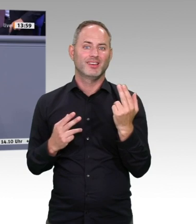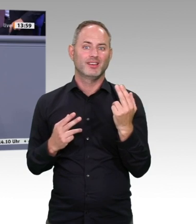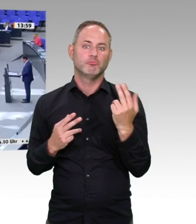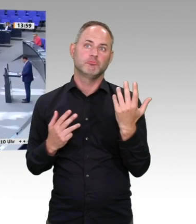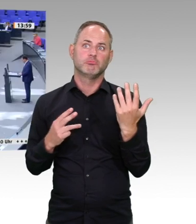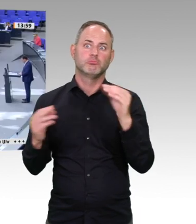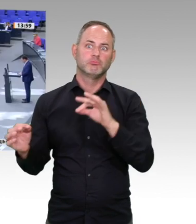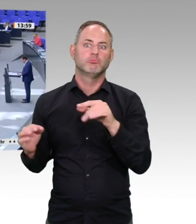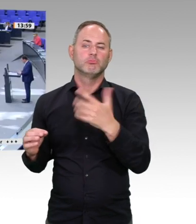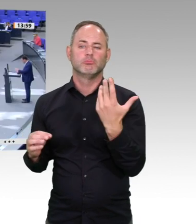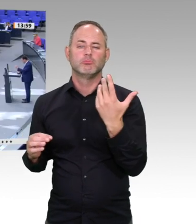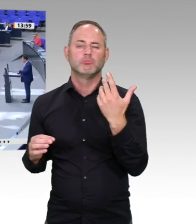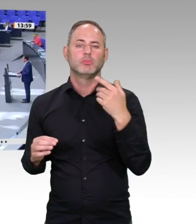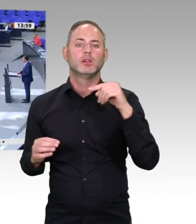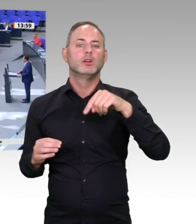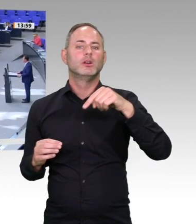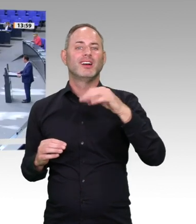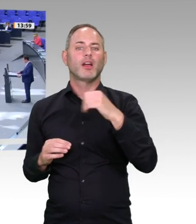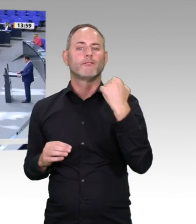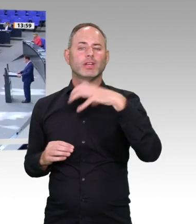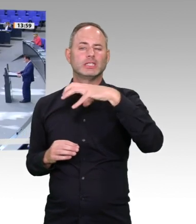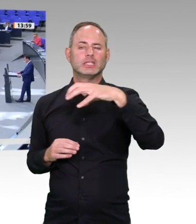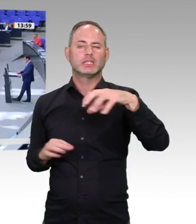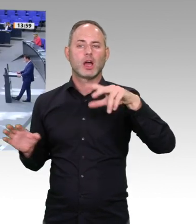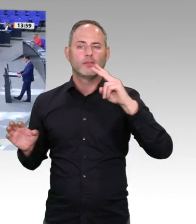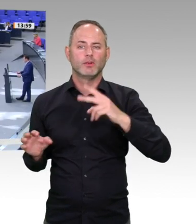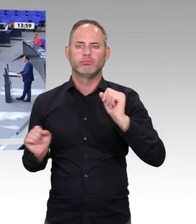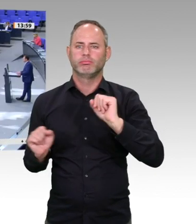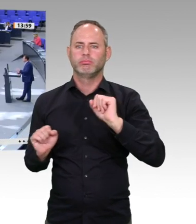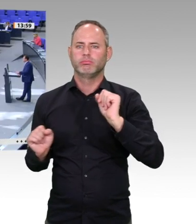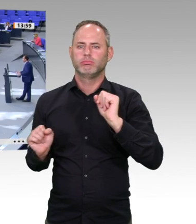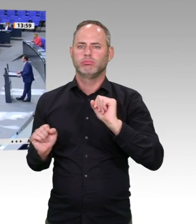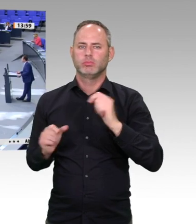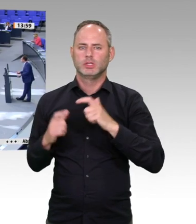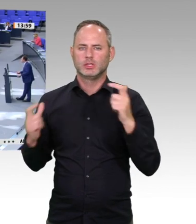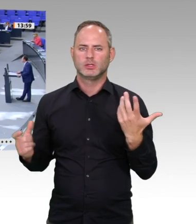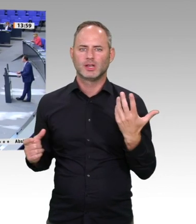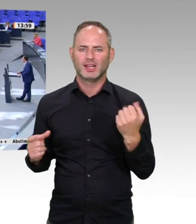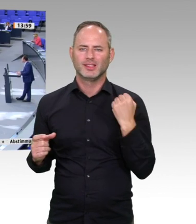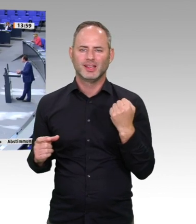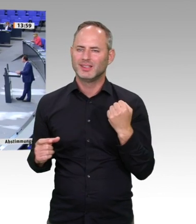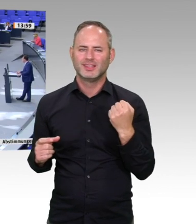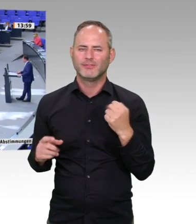Liebe Kolleginnen und Kollegen, ich freue mich, dass Ralf Brinkhaus gerade auch reingekommen ist. Ich will nämlich an etwas anknüpfen, was er in der